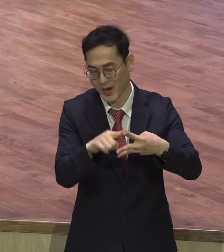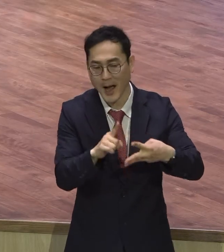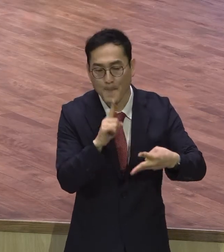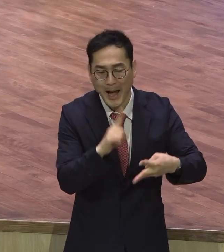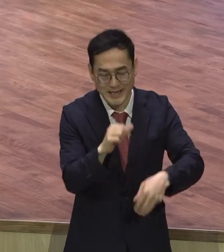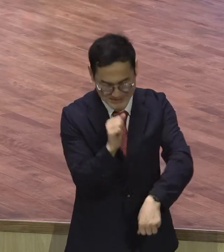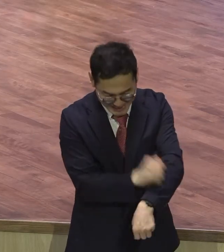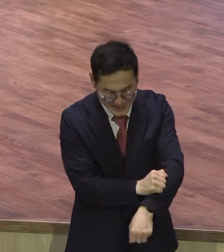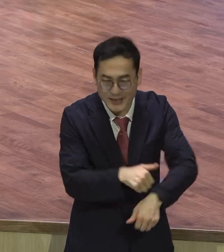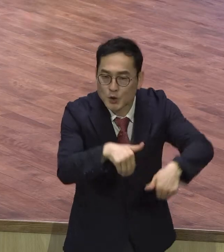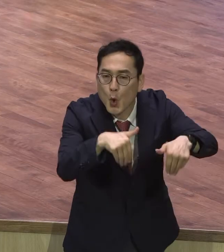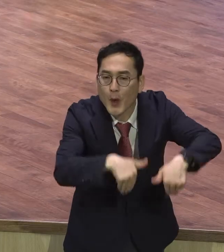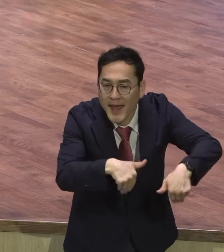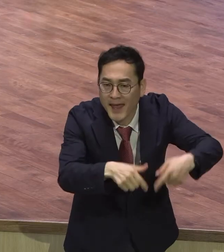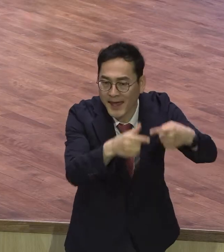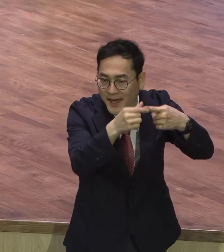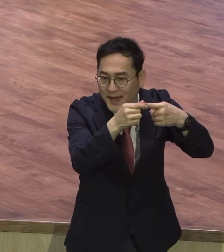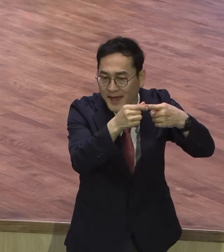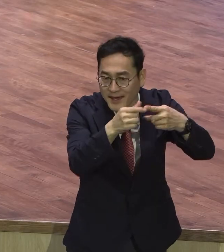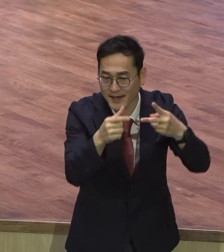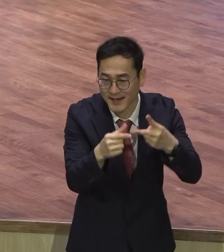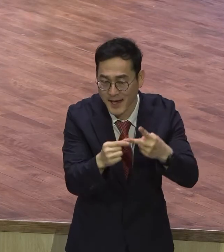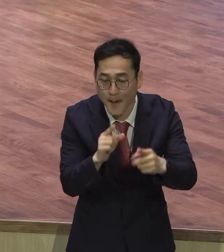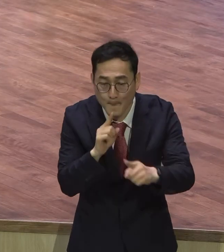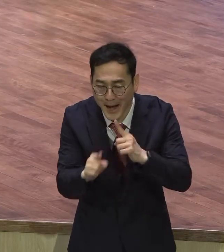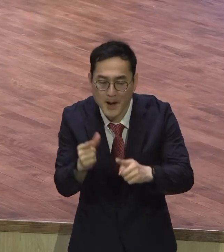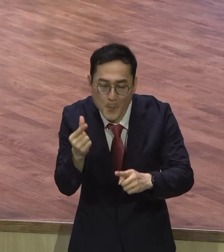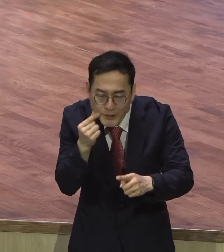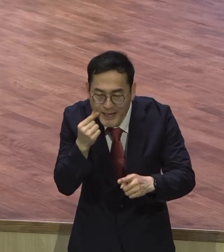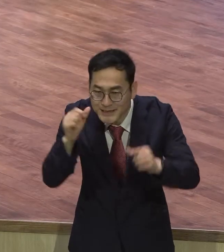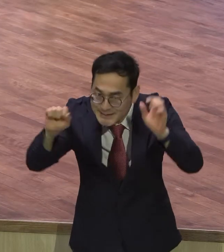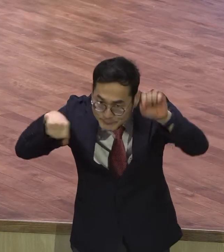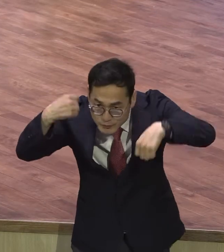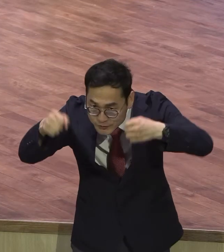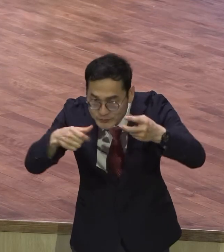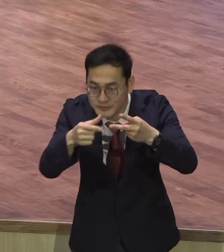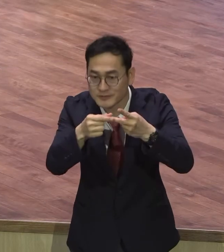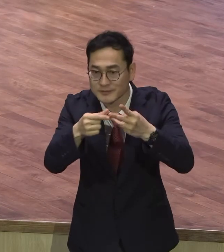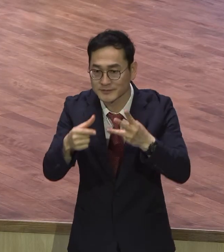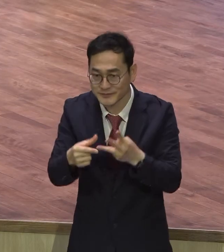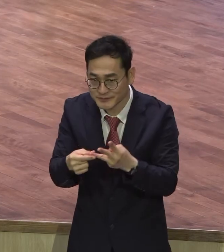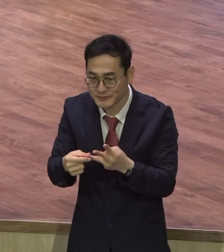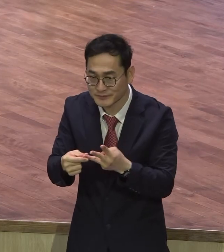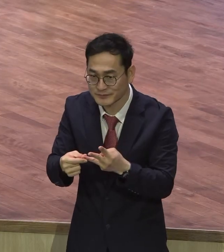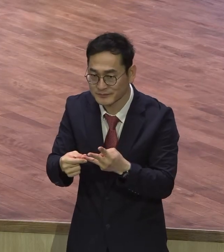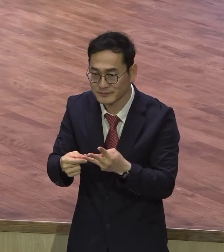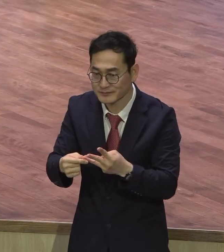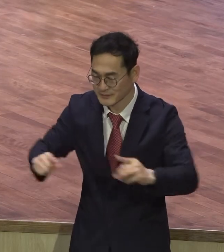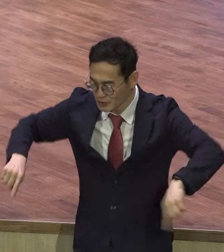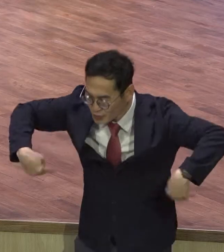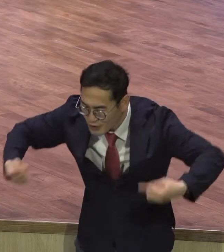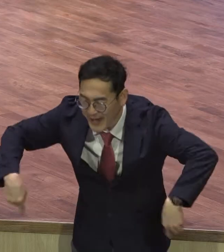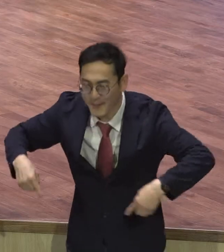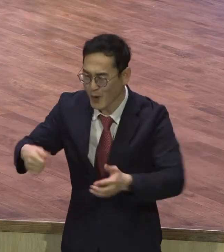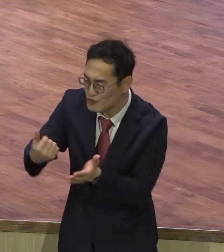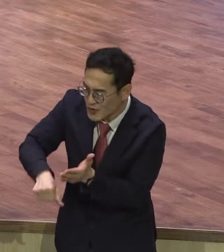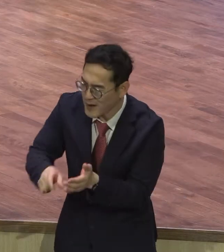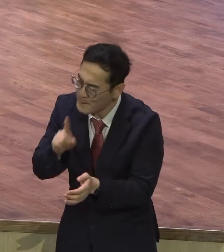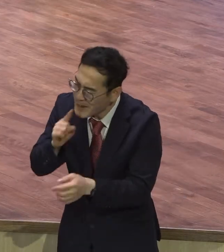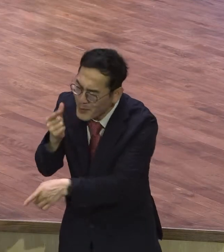노예. 언어가 없는 가축. 또 언어도 소리도 도구도 없는 도구 수레나 기구.